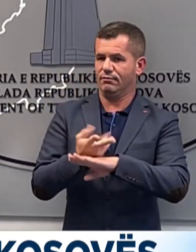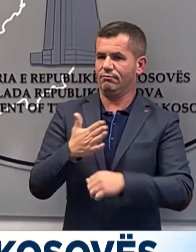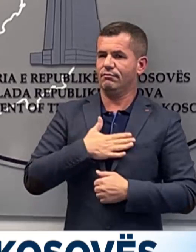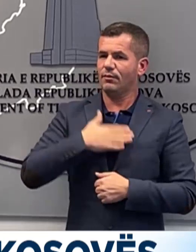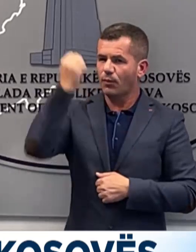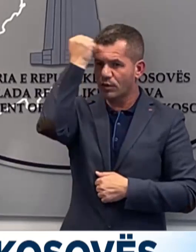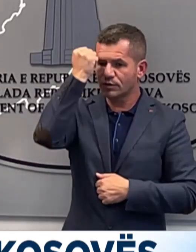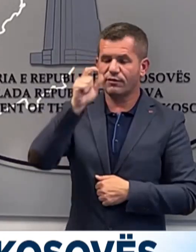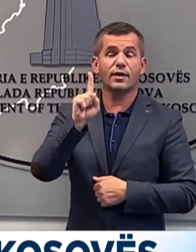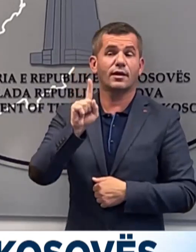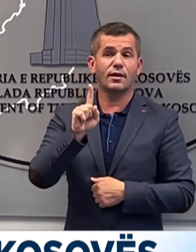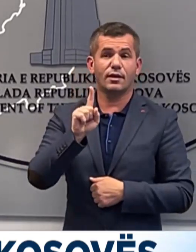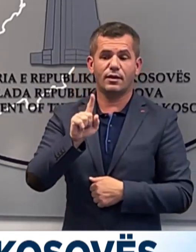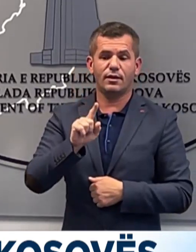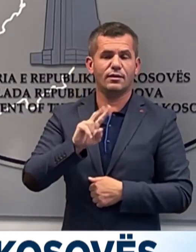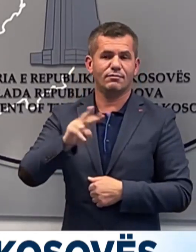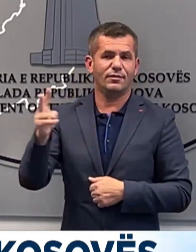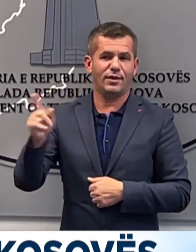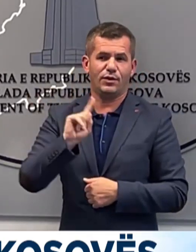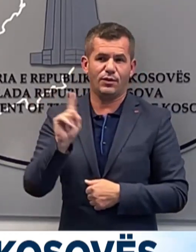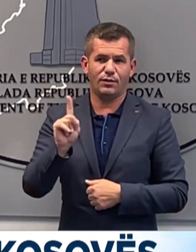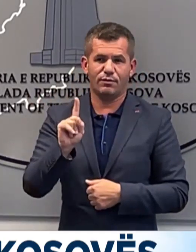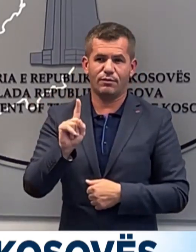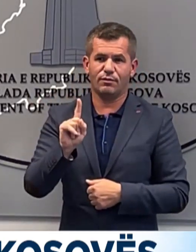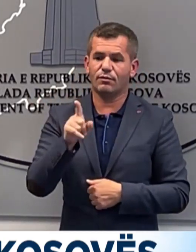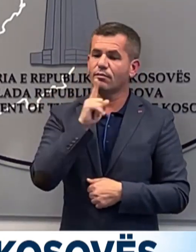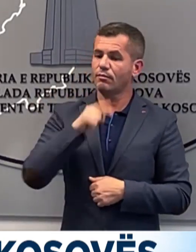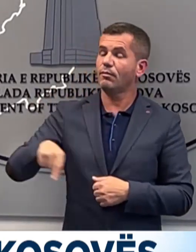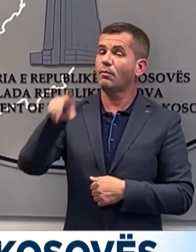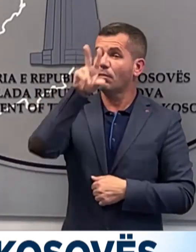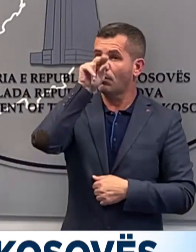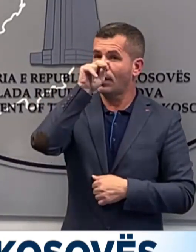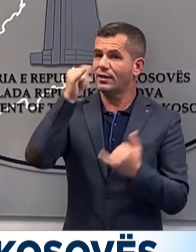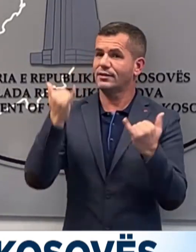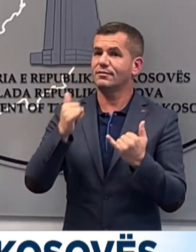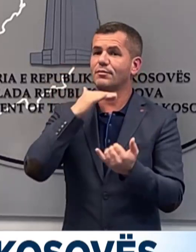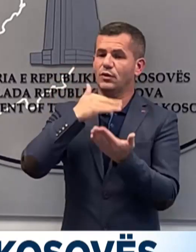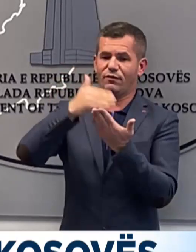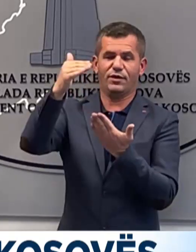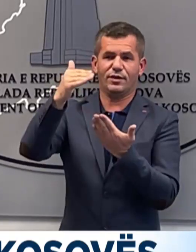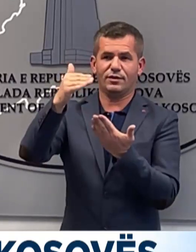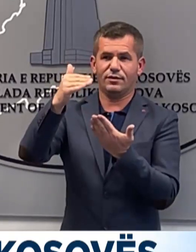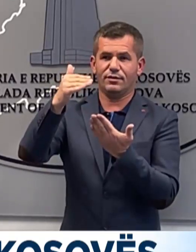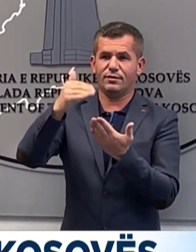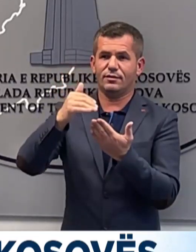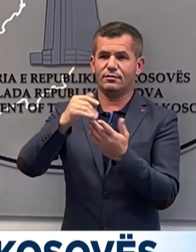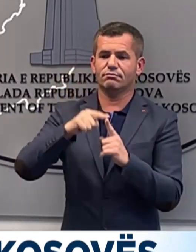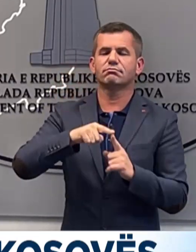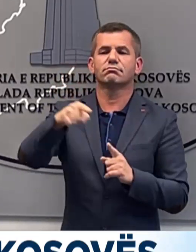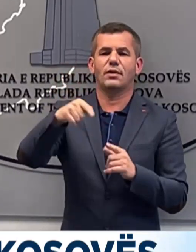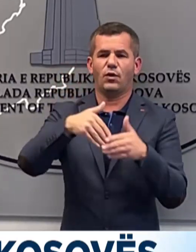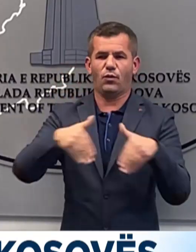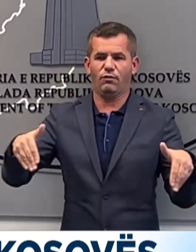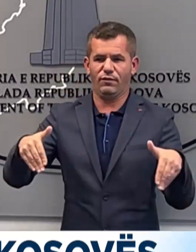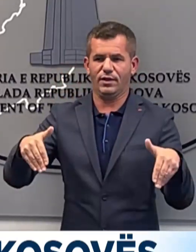por as kushtë sikurata e posa qërështë sikurata polis që ndodhen në veri të ibrit deri të